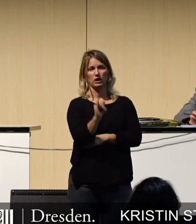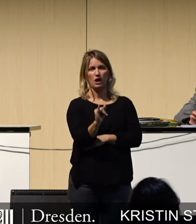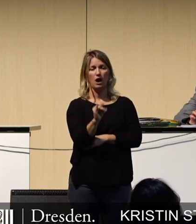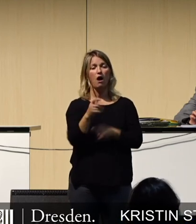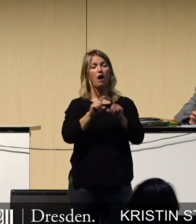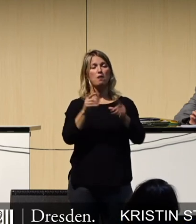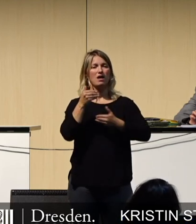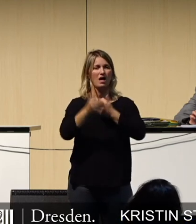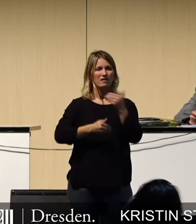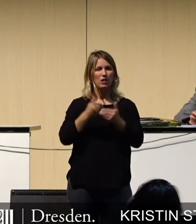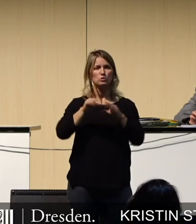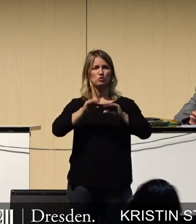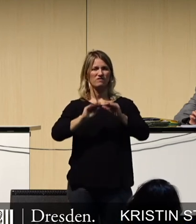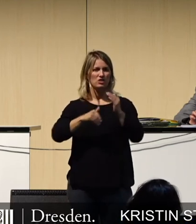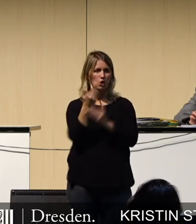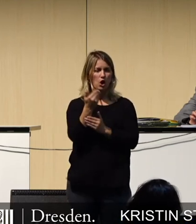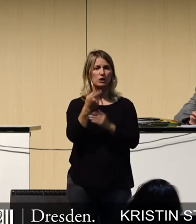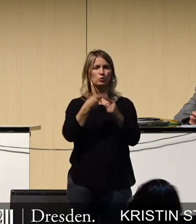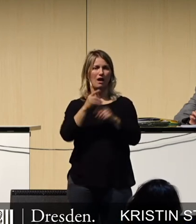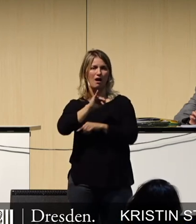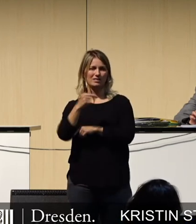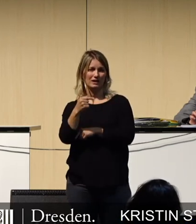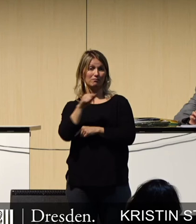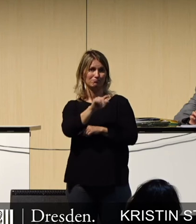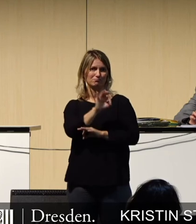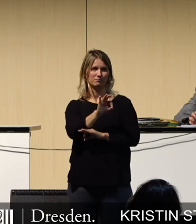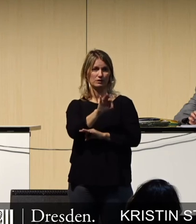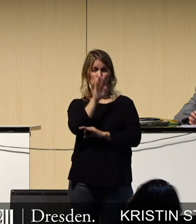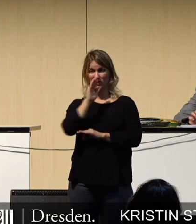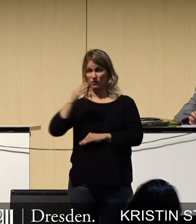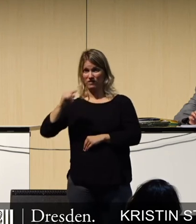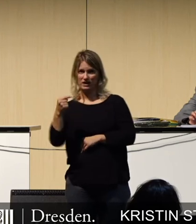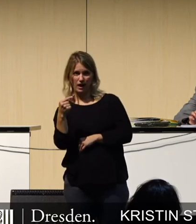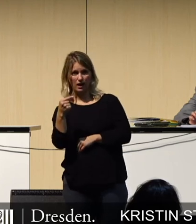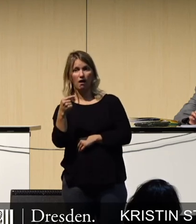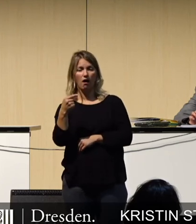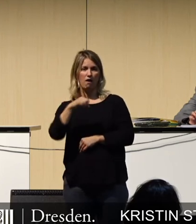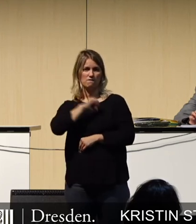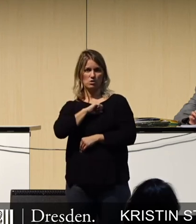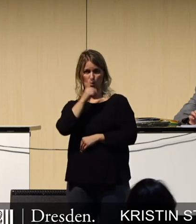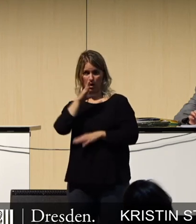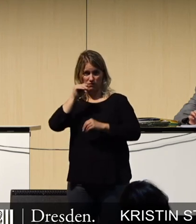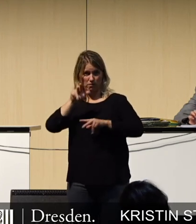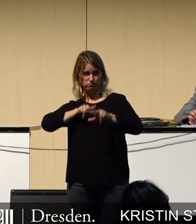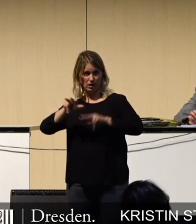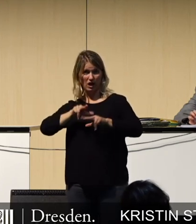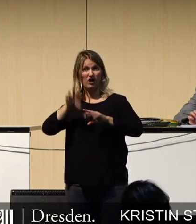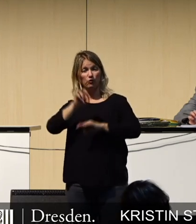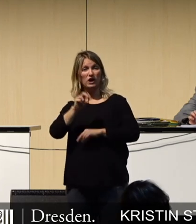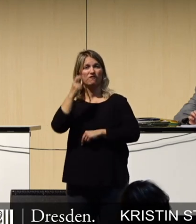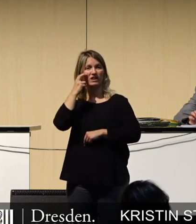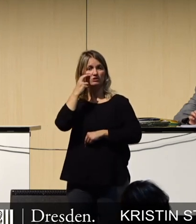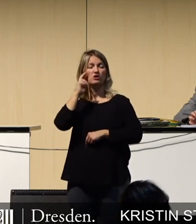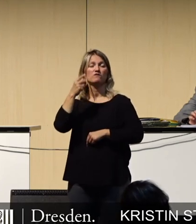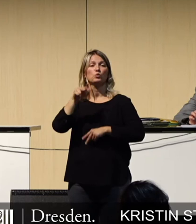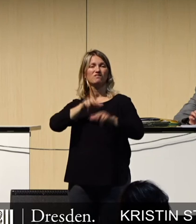neuer Software sowie in dem IoT. 5G könnte somit ein Alleinstellungsmerkmal für den Wirtschafts und Wissenschaftsstandort Dresden